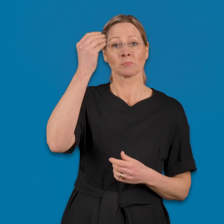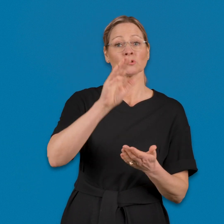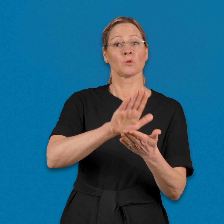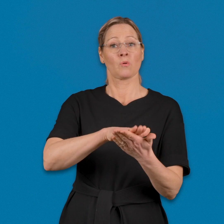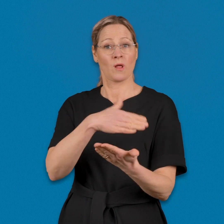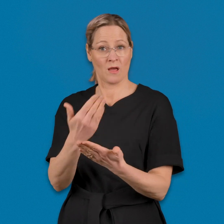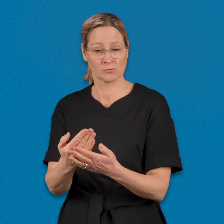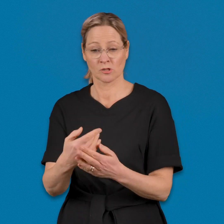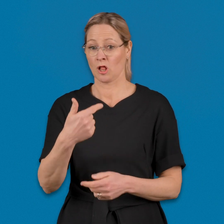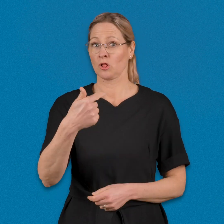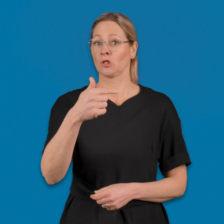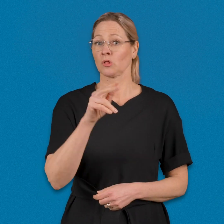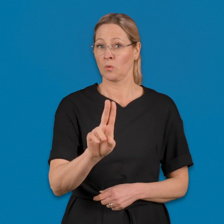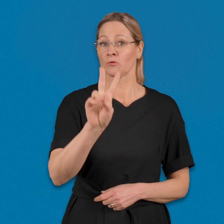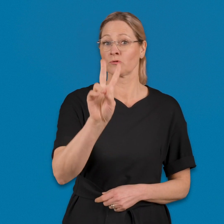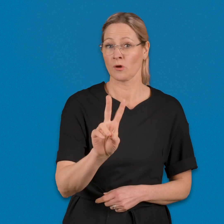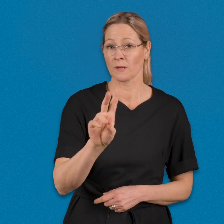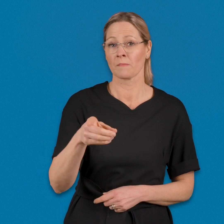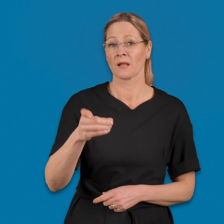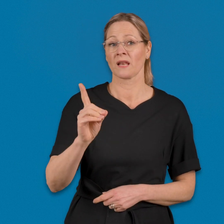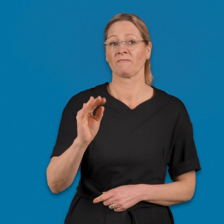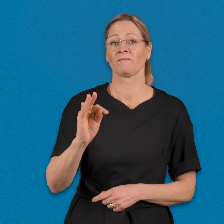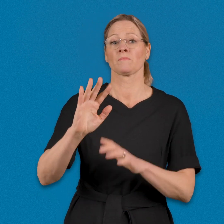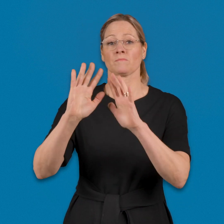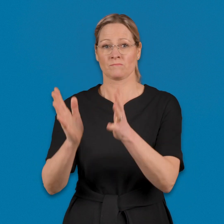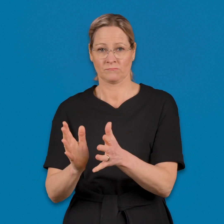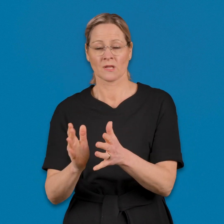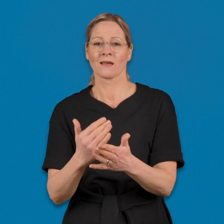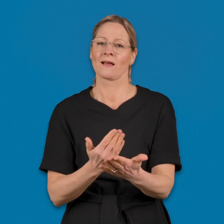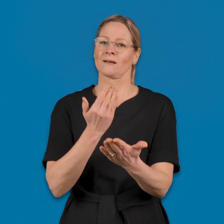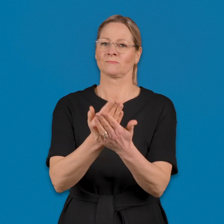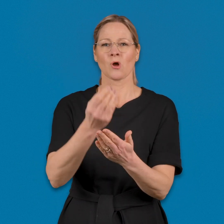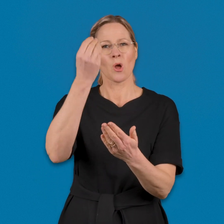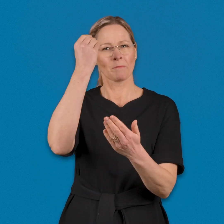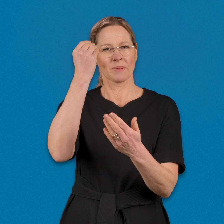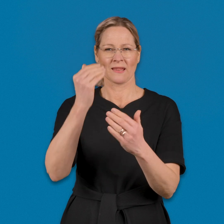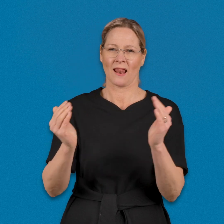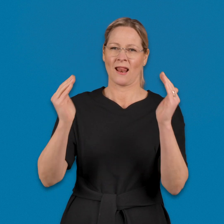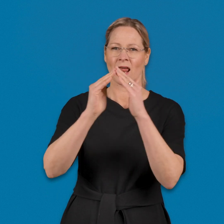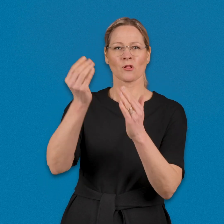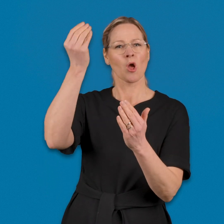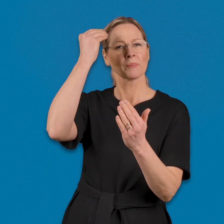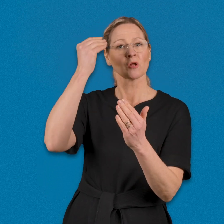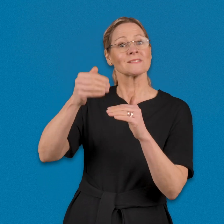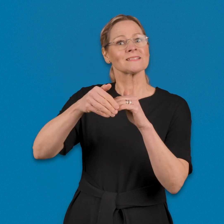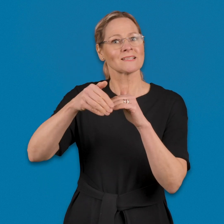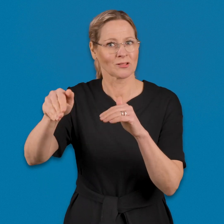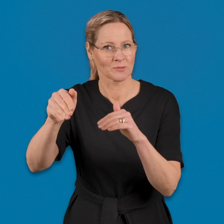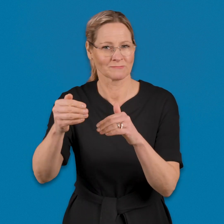henkilön opiskelutulkkaus TU2, joka on PDF-muodossa. Liitä hakemuksen